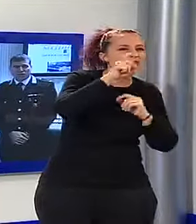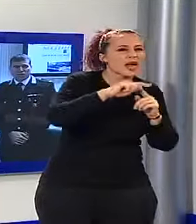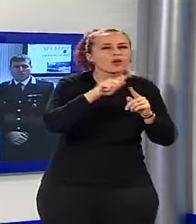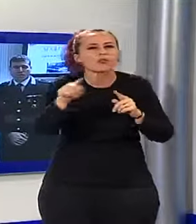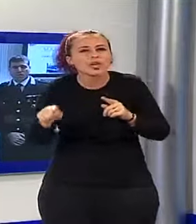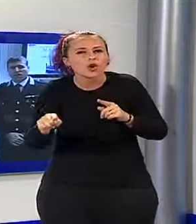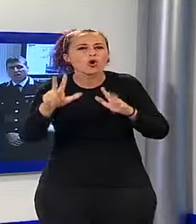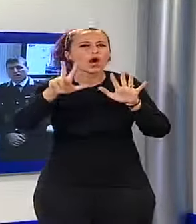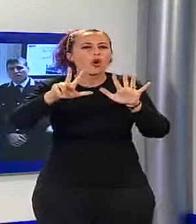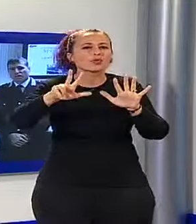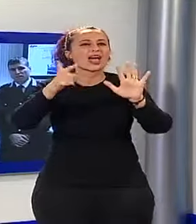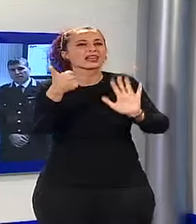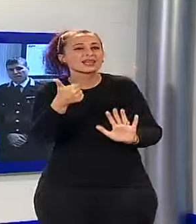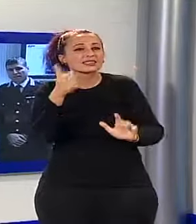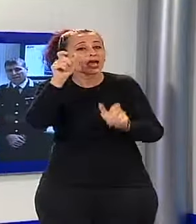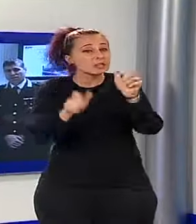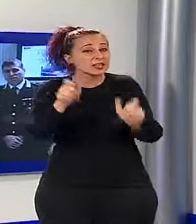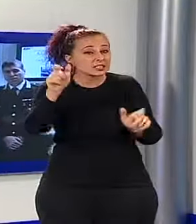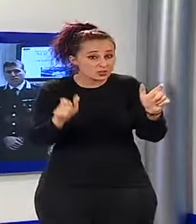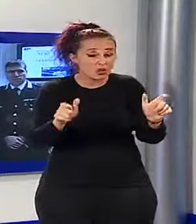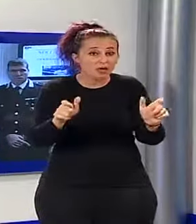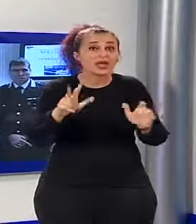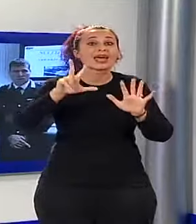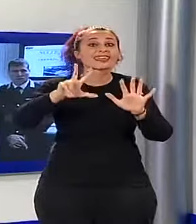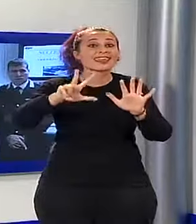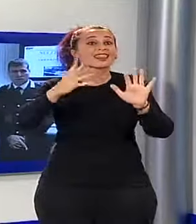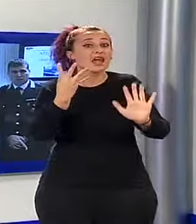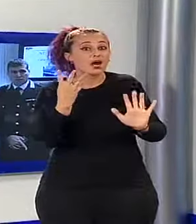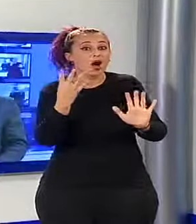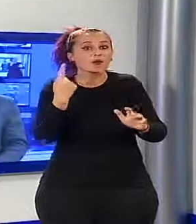86 persone, di cui 39 in fraganza di reato.